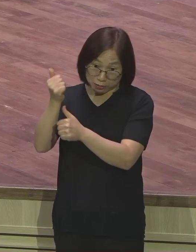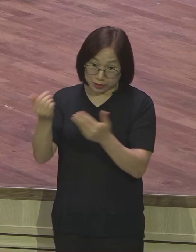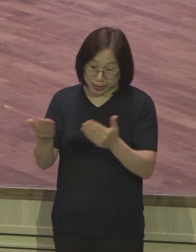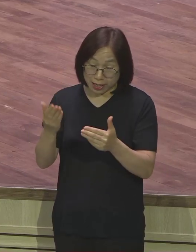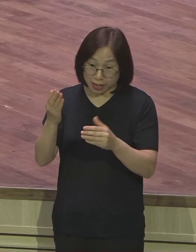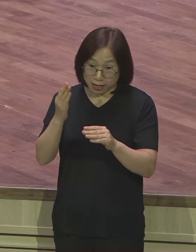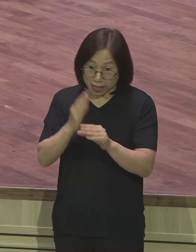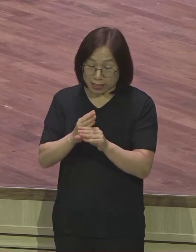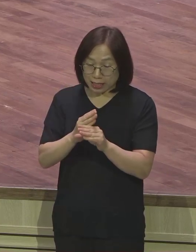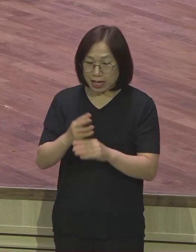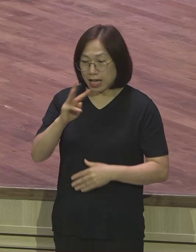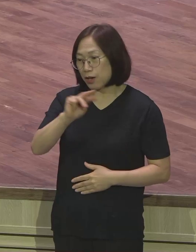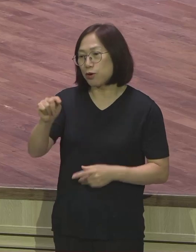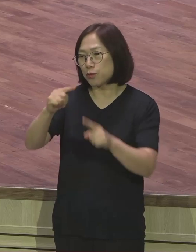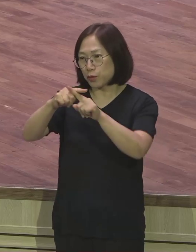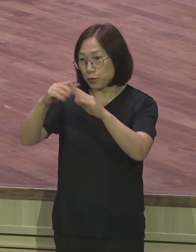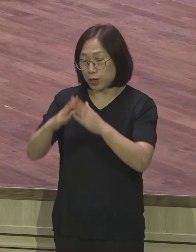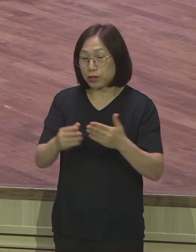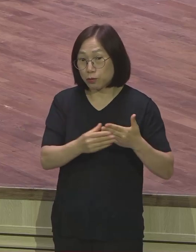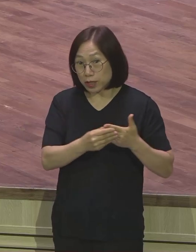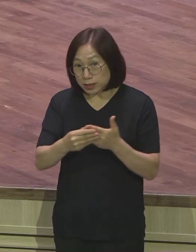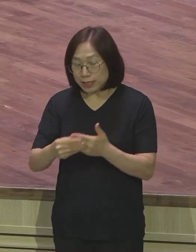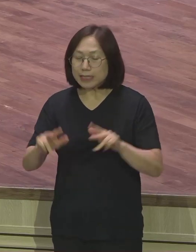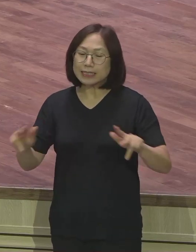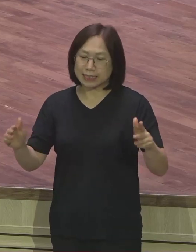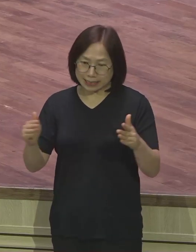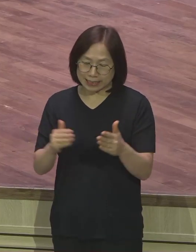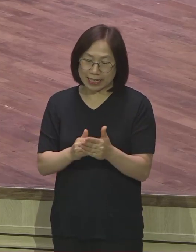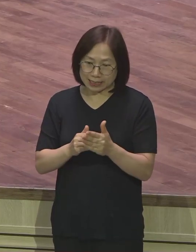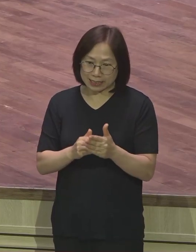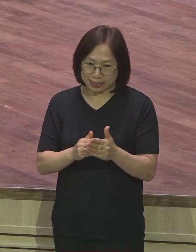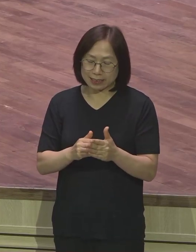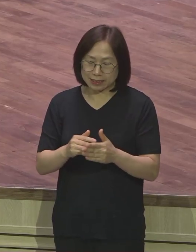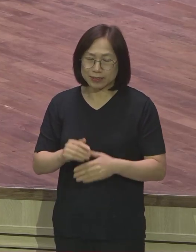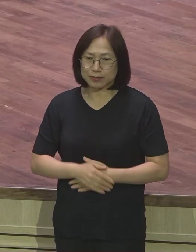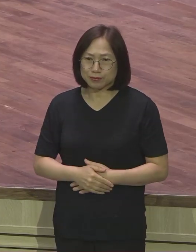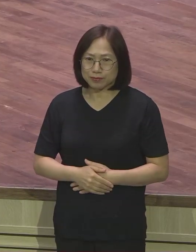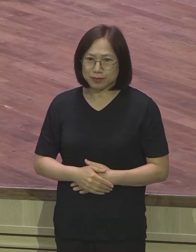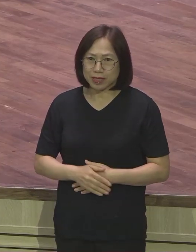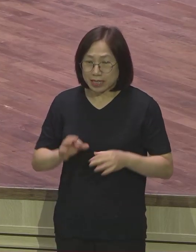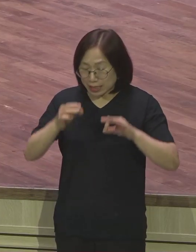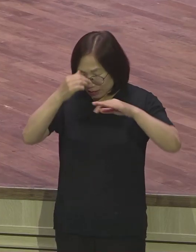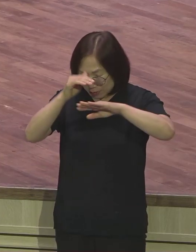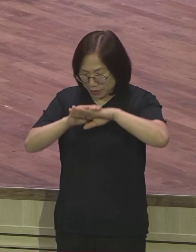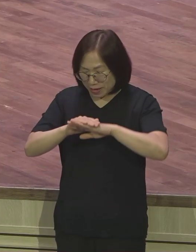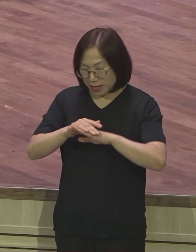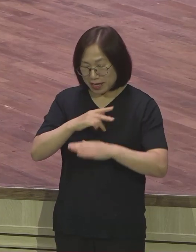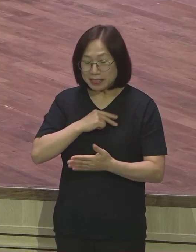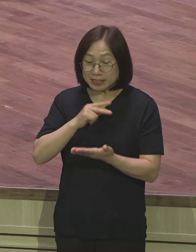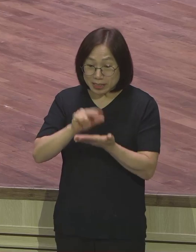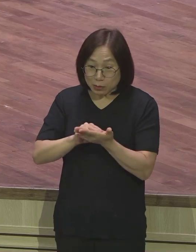인도를 받아서 지금까지 오게 되었습니다. 오늘 금요예배 제목이 기도할 수 있다면입니다.